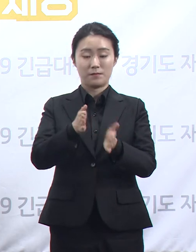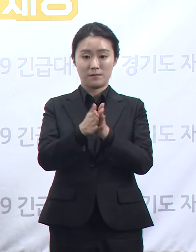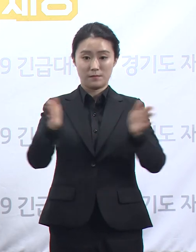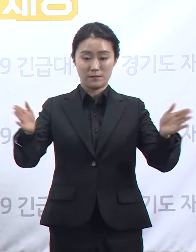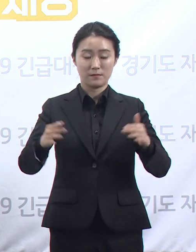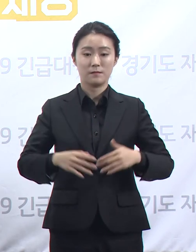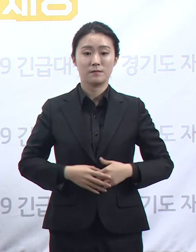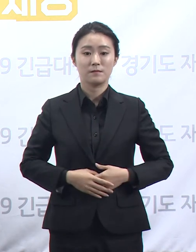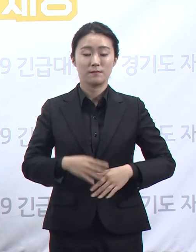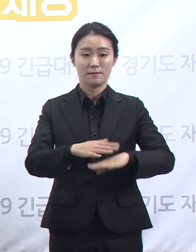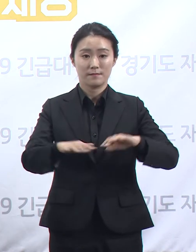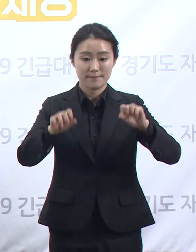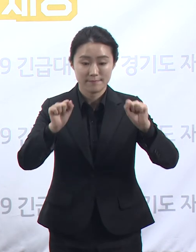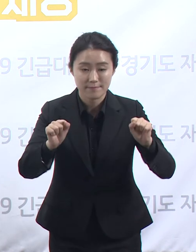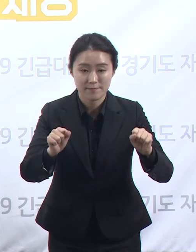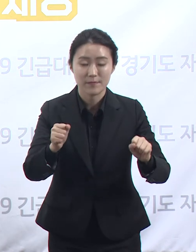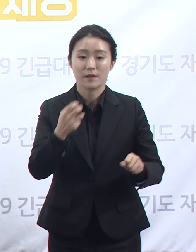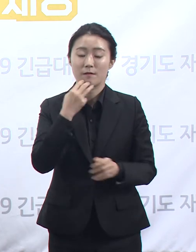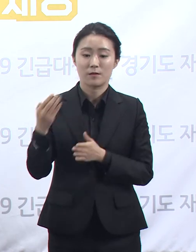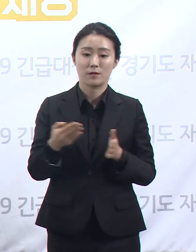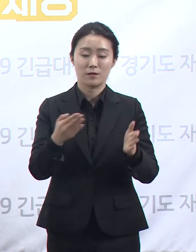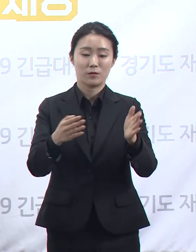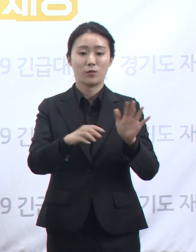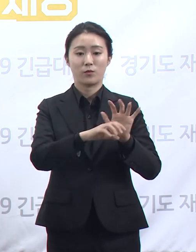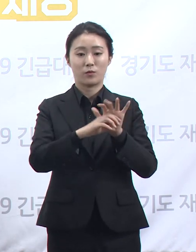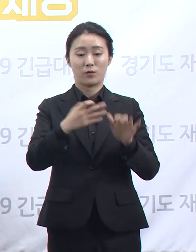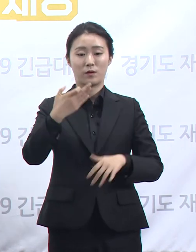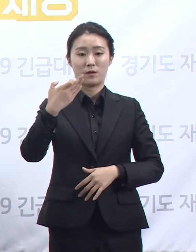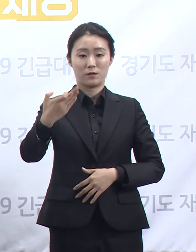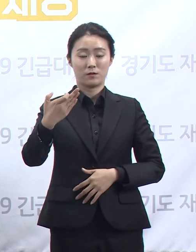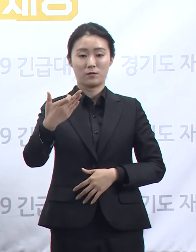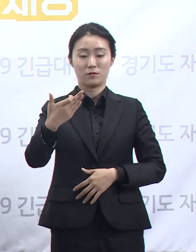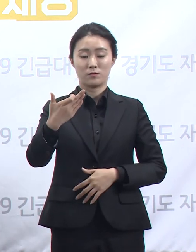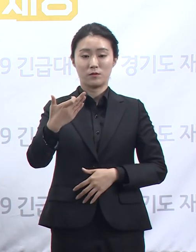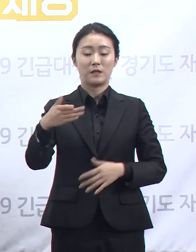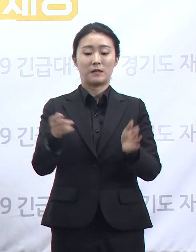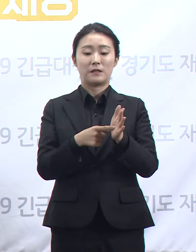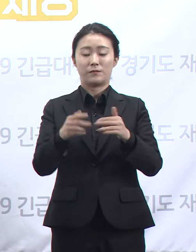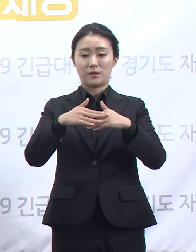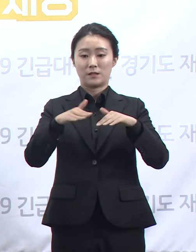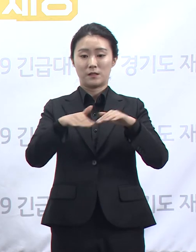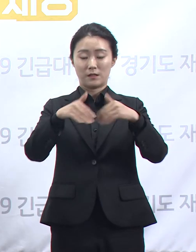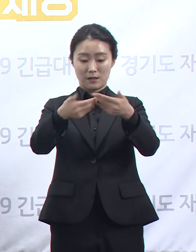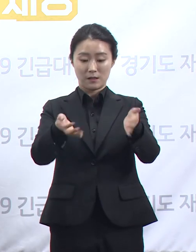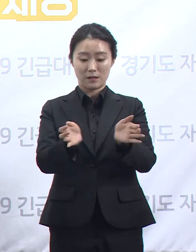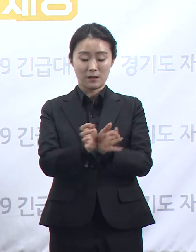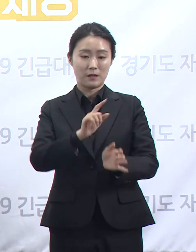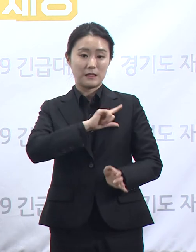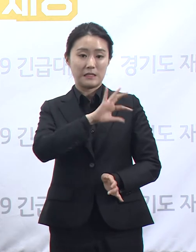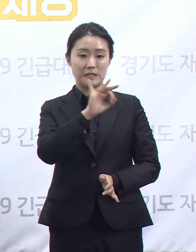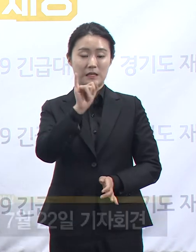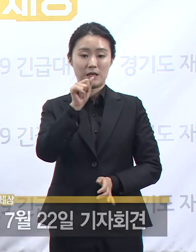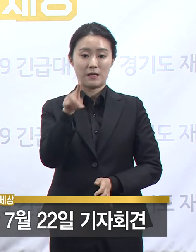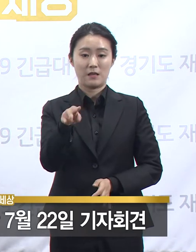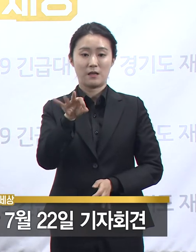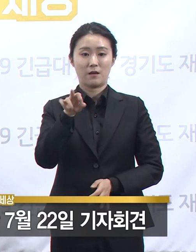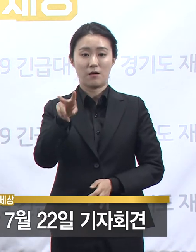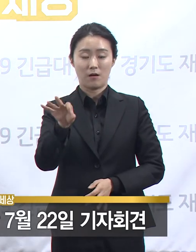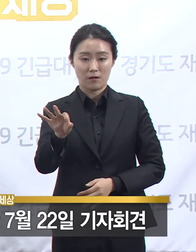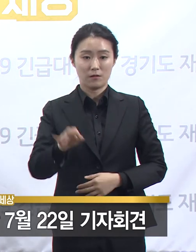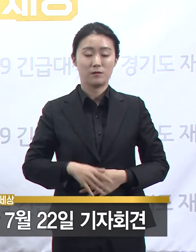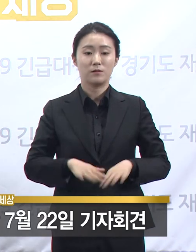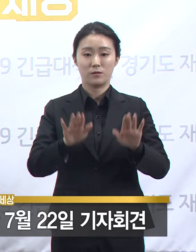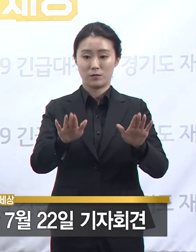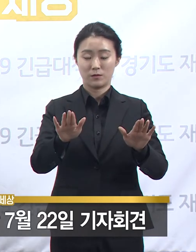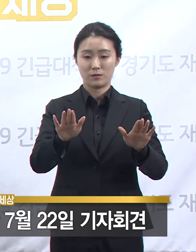안녕하십니까. 경기도 코로나19 긴급대책단 이희영입니다. 7월 22일 수요일 경기도 코로나19 대응